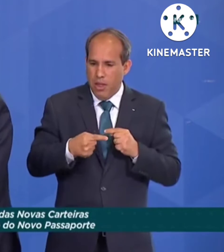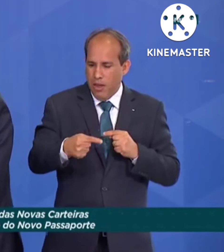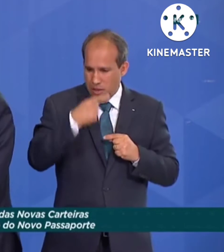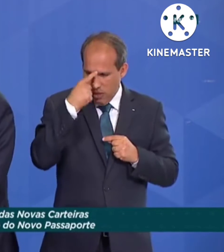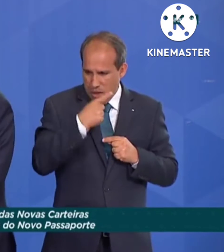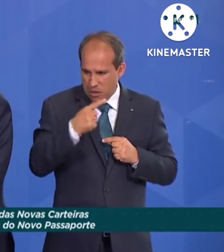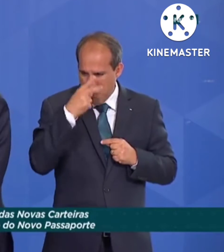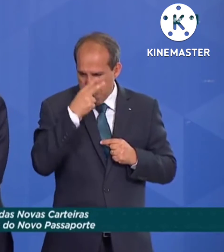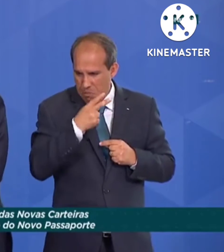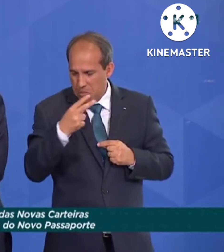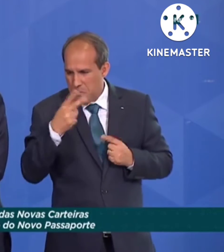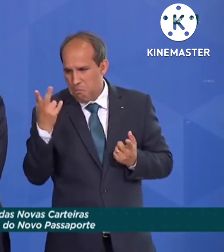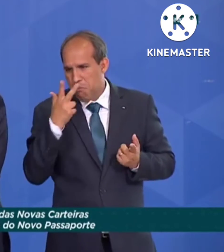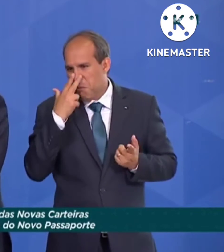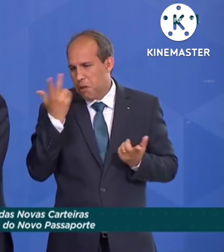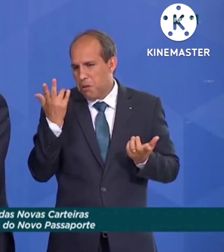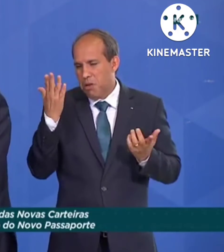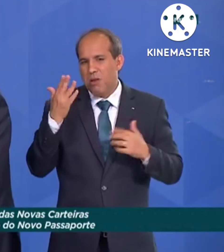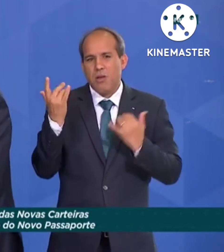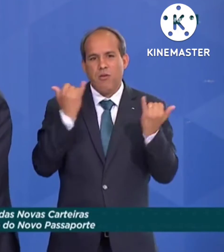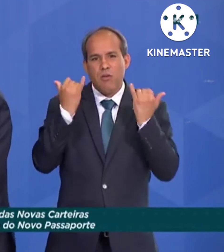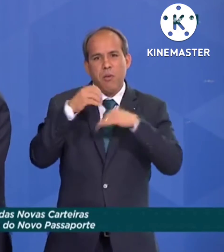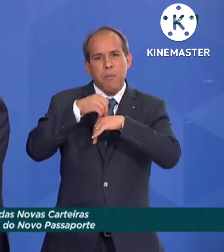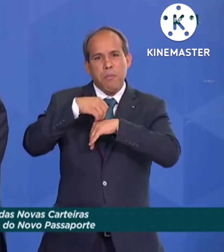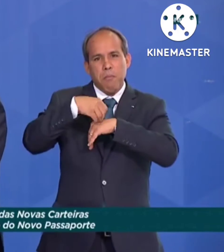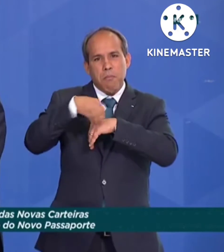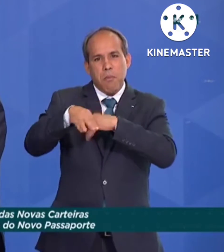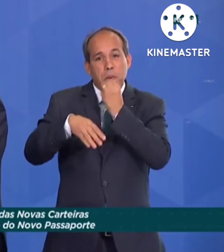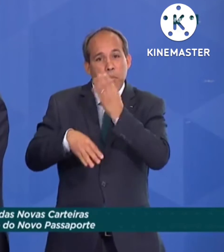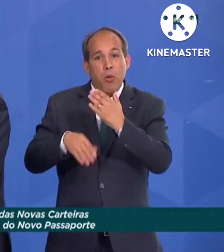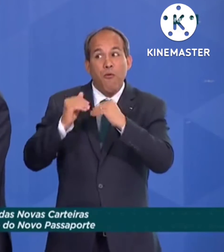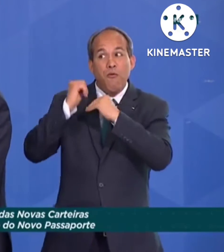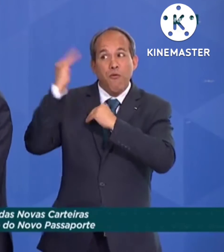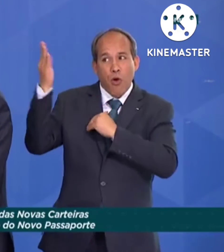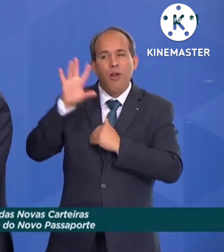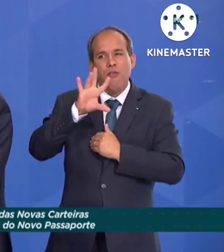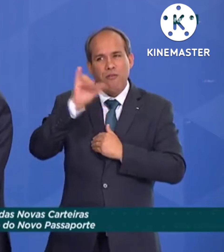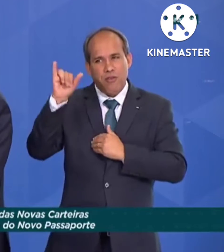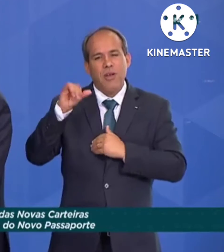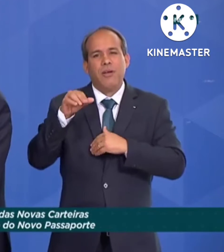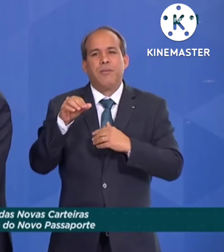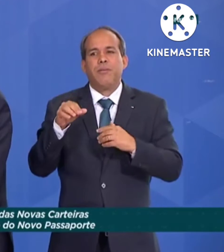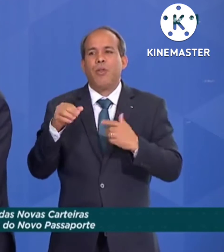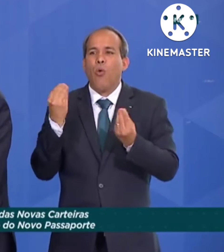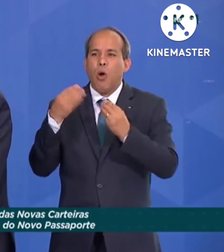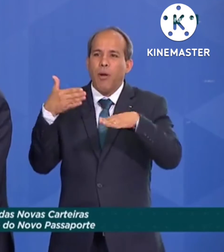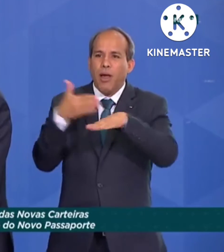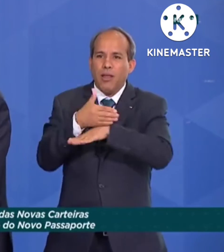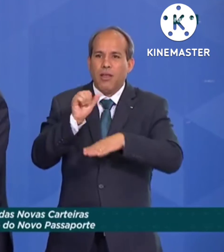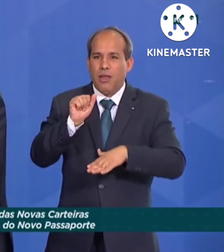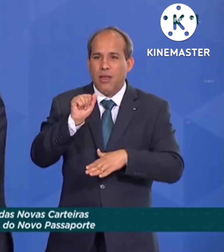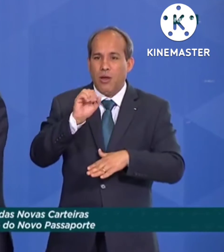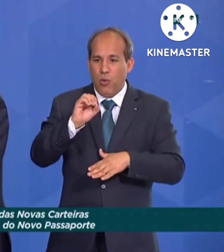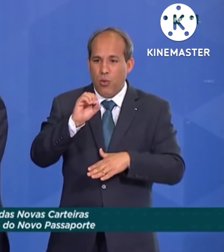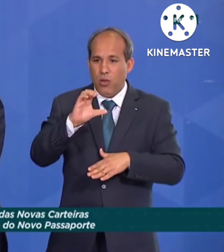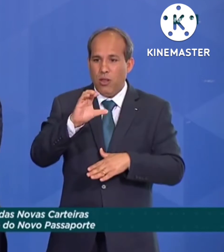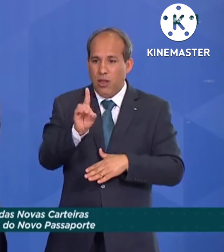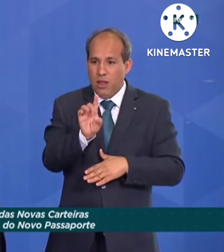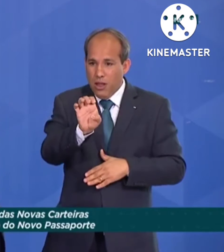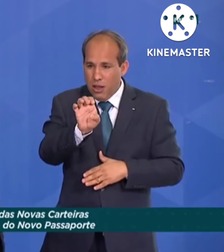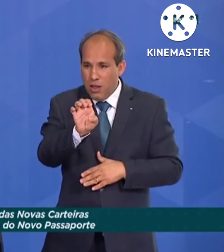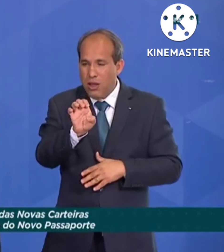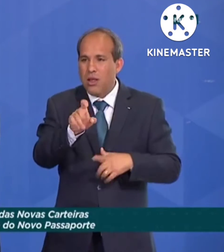presidente, o senhor deve estar tendo também mais notícias, boas notícias também lá de fora, não só com acesso ao CDE, que